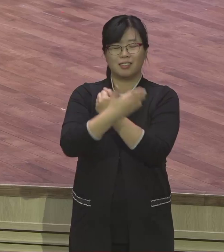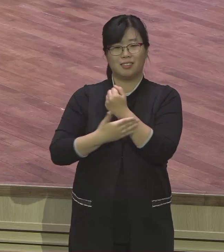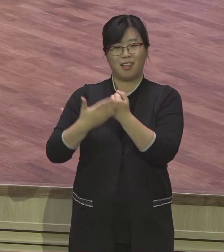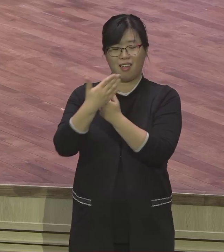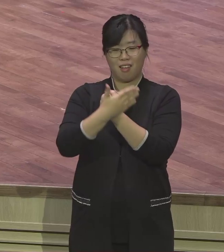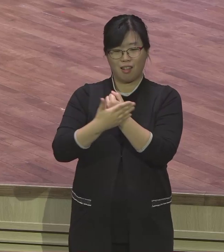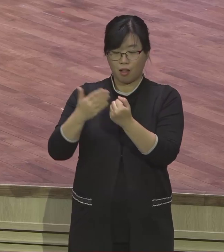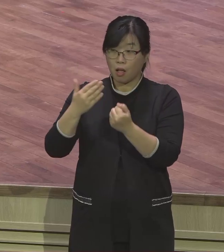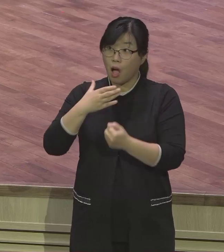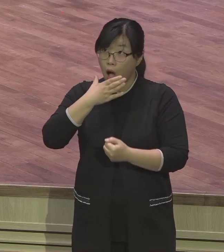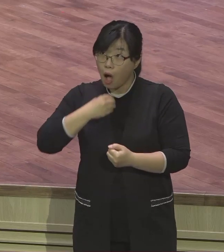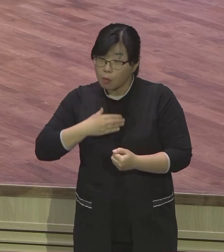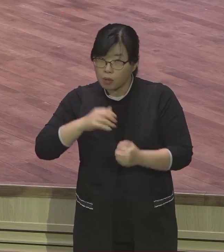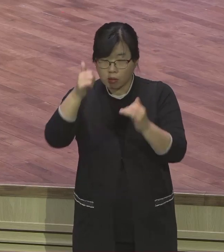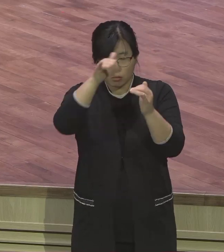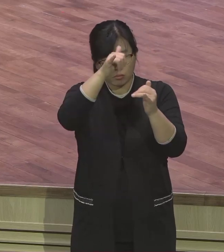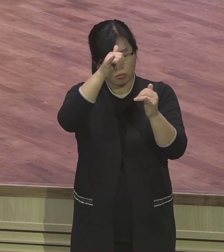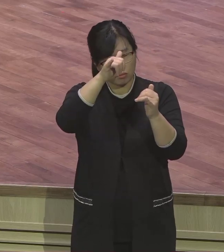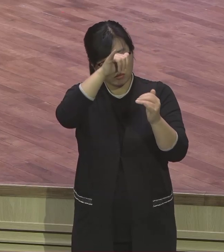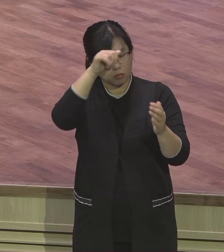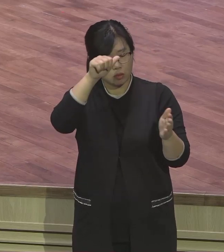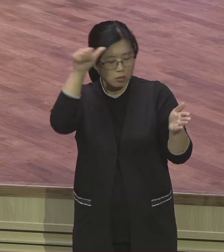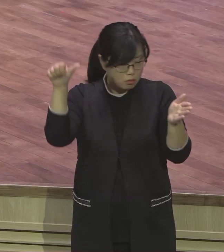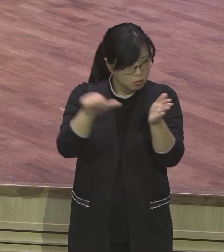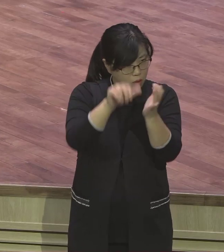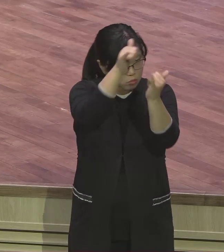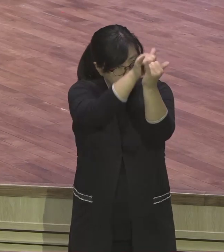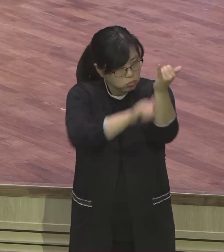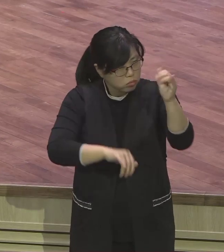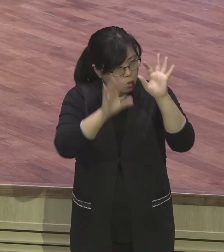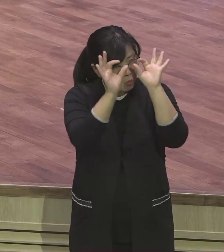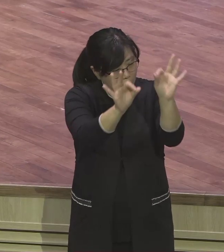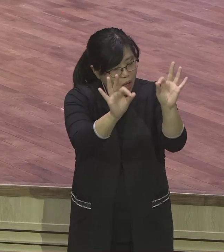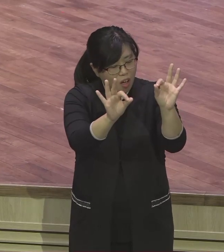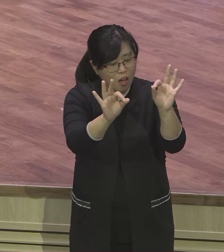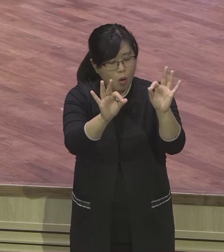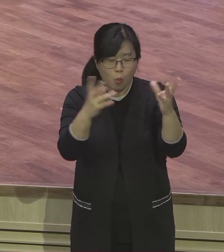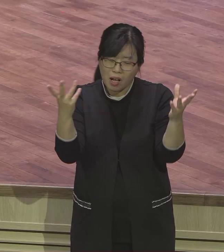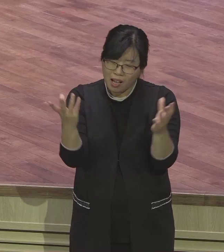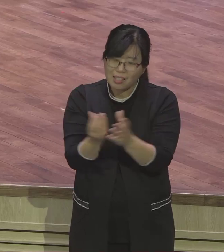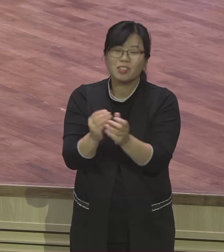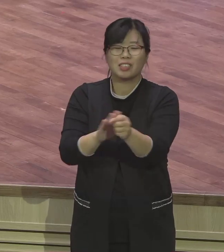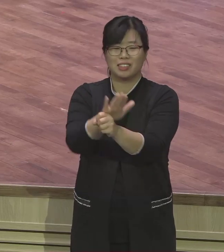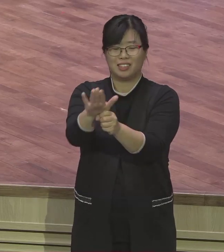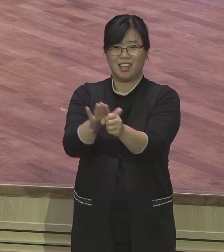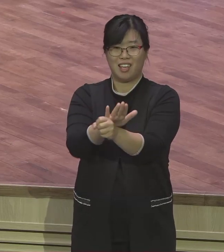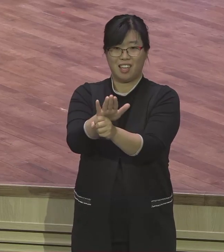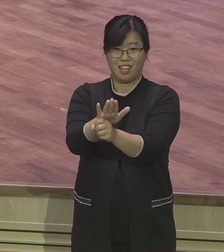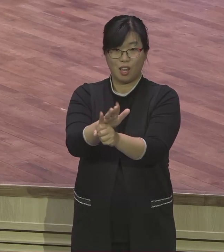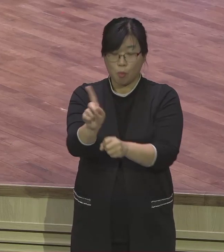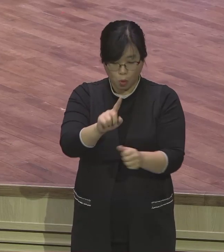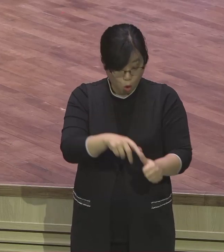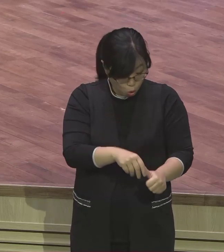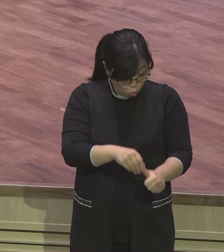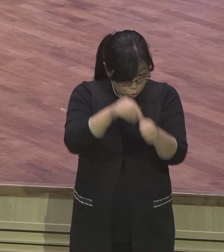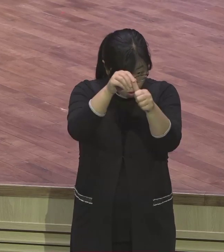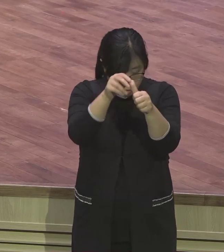은혜예요. 이게 무슨 말이냐 구원의 중요성입니다. 구원은 은혜로 주어지는 거예요. 오늘 세례받은 분들